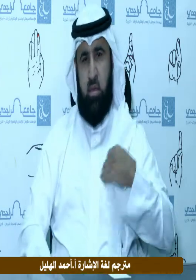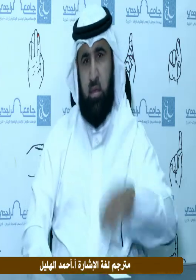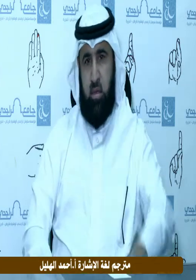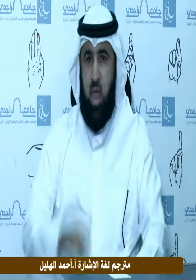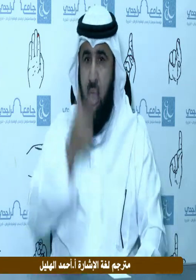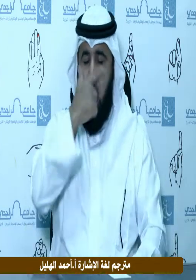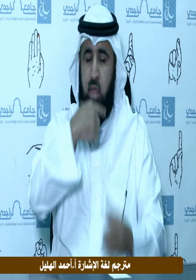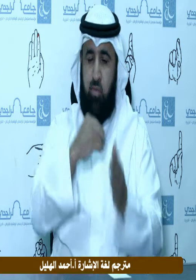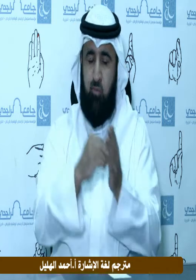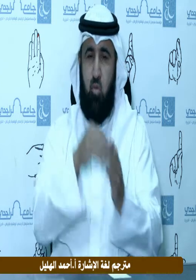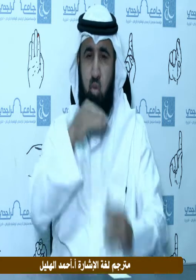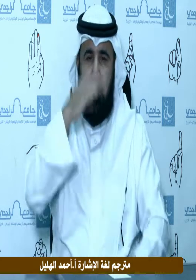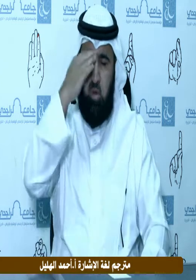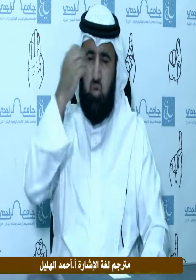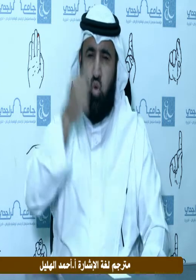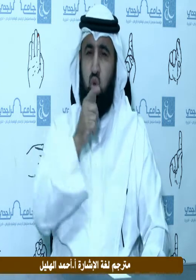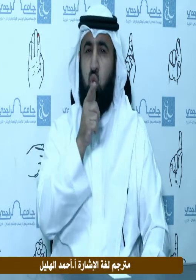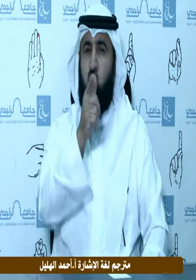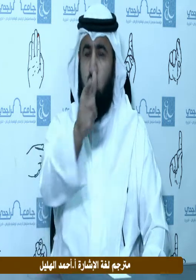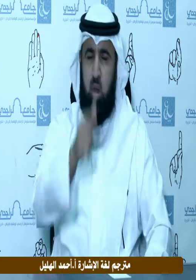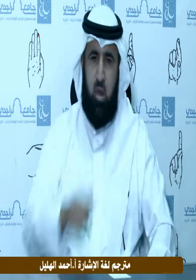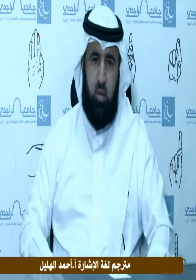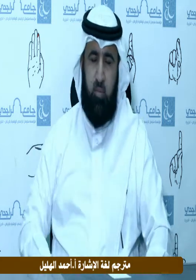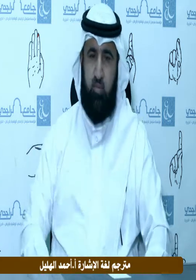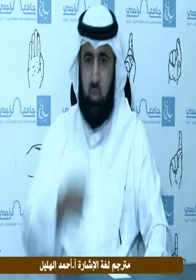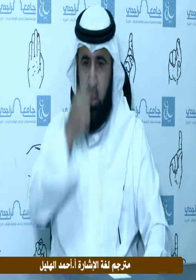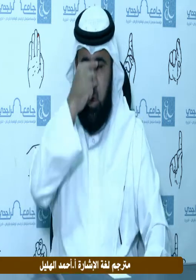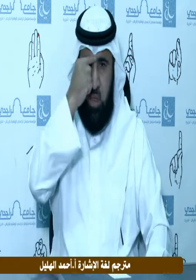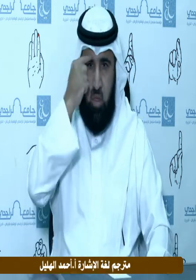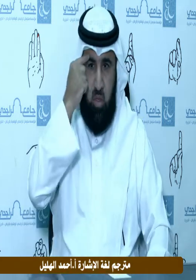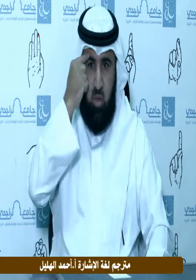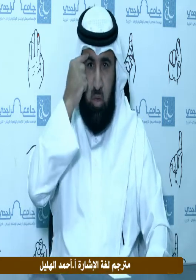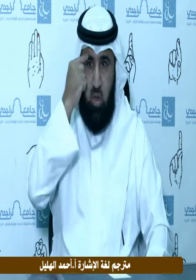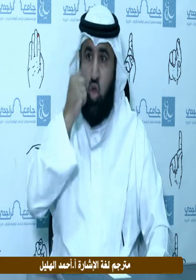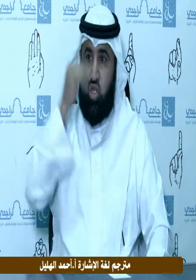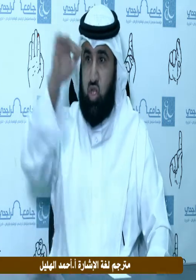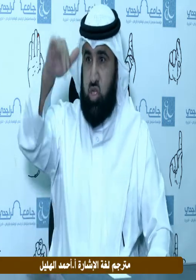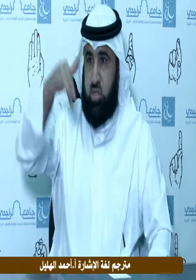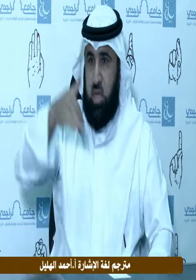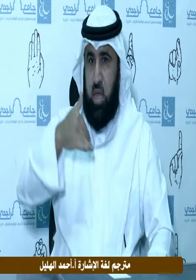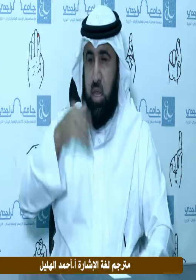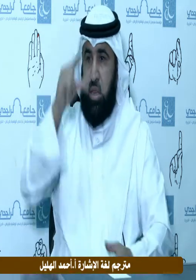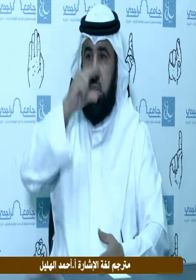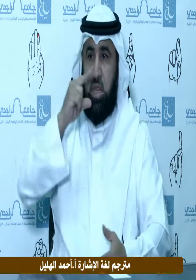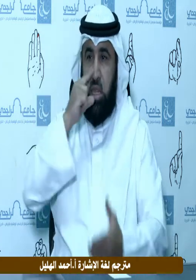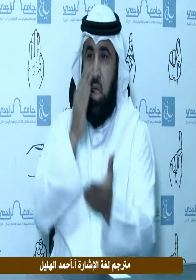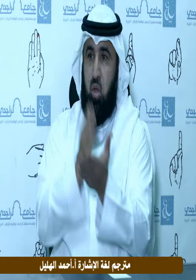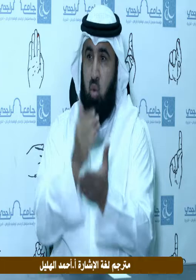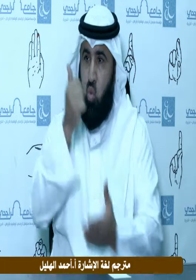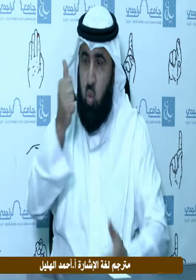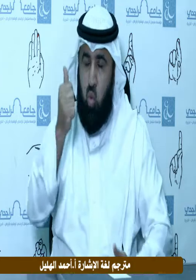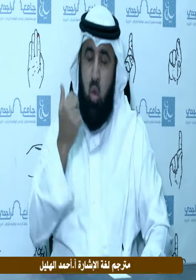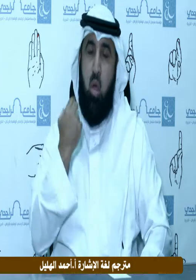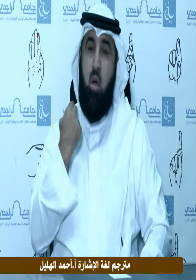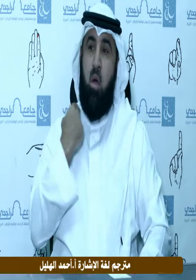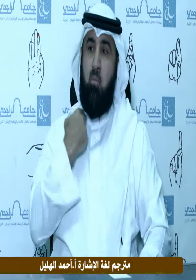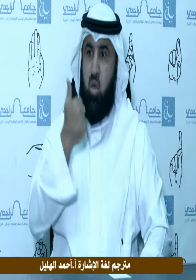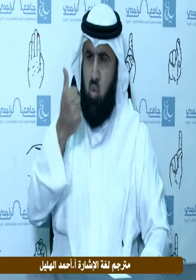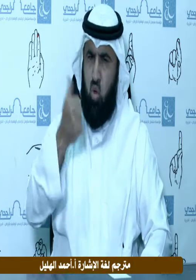الله عليه وسلم يقول إذا أتاكم من ترضون دينه وأمانته